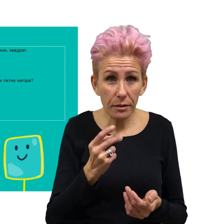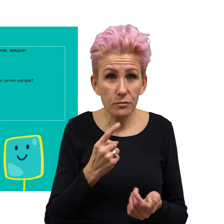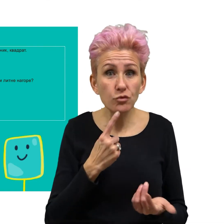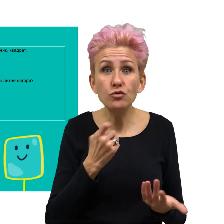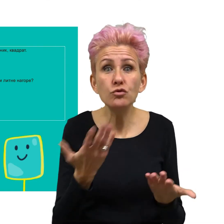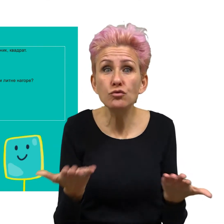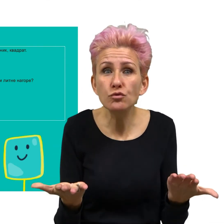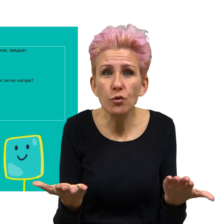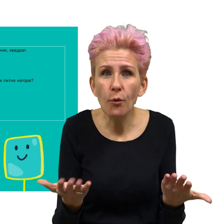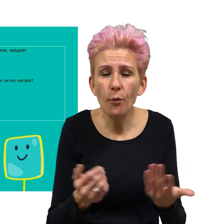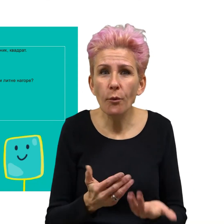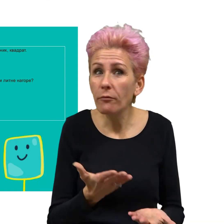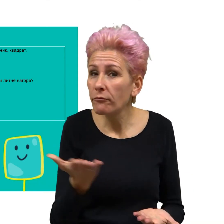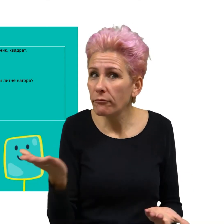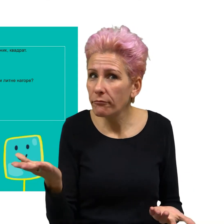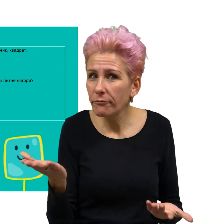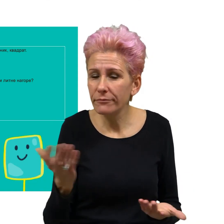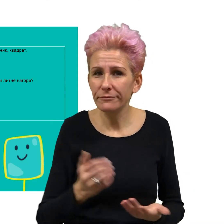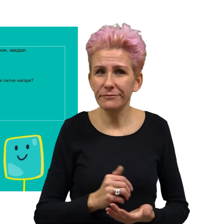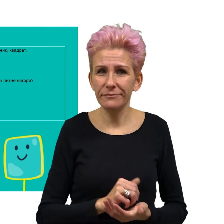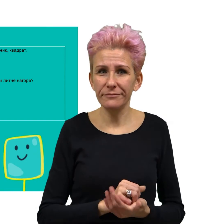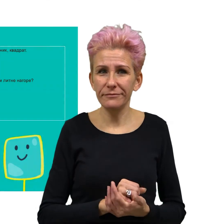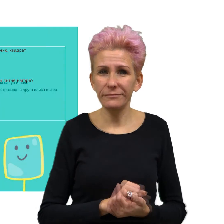А разбрахте ли защо?